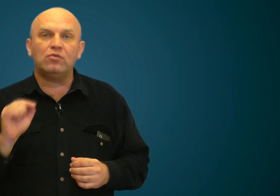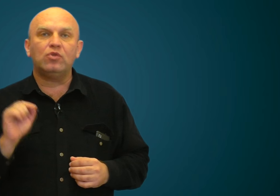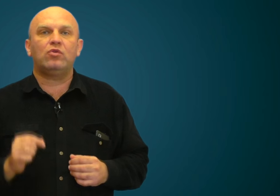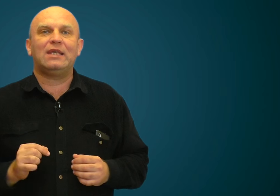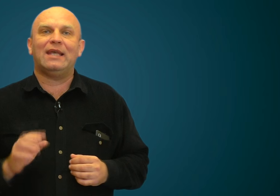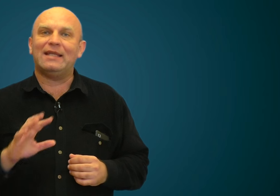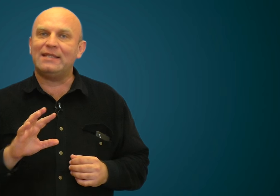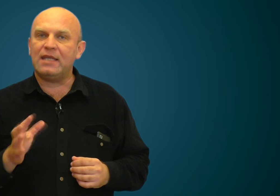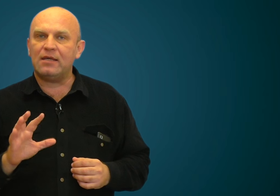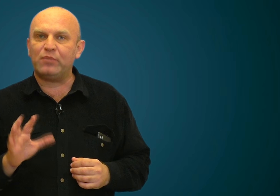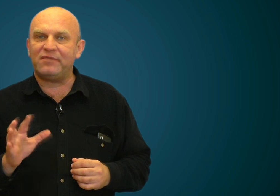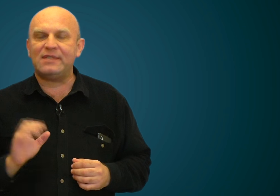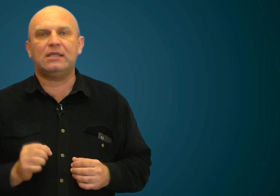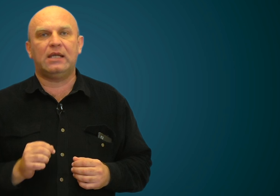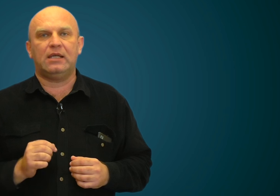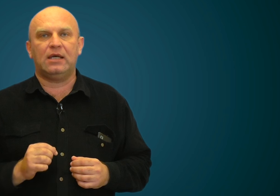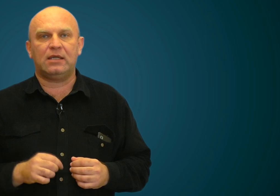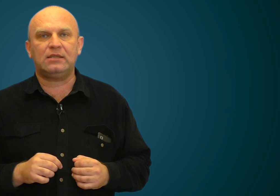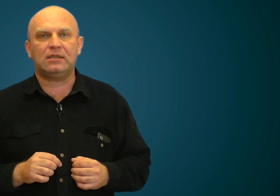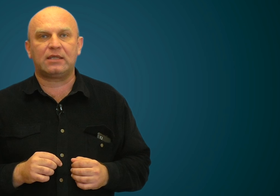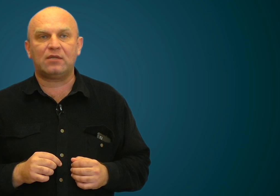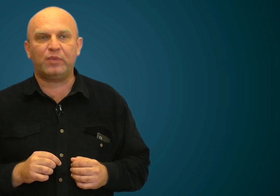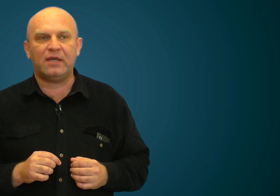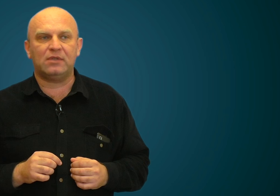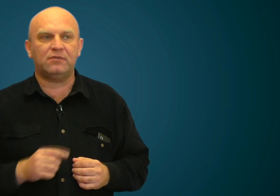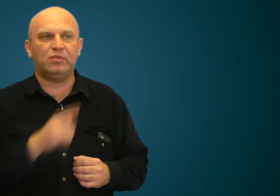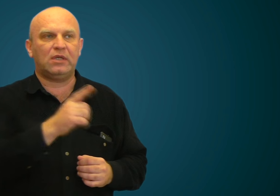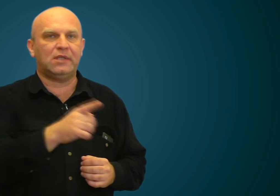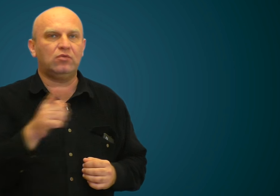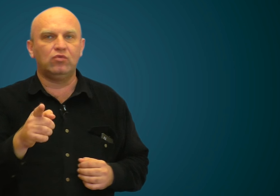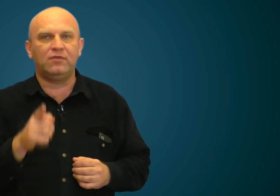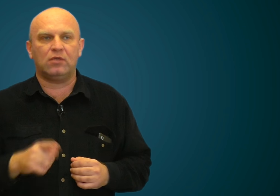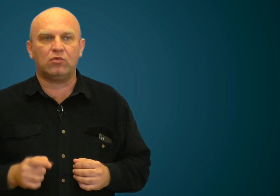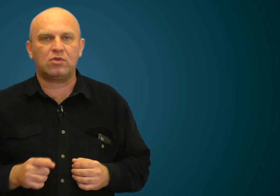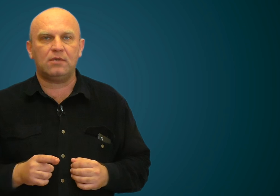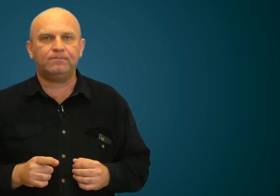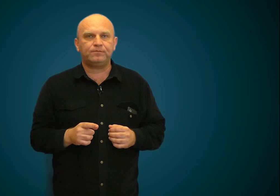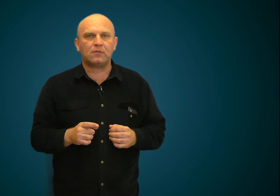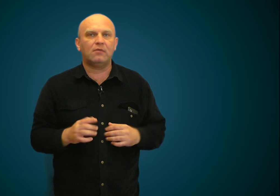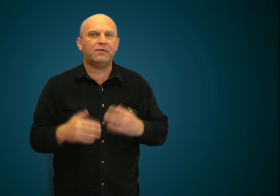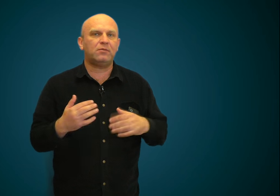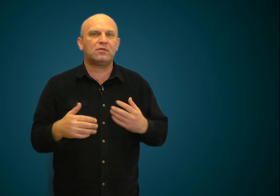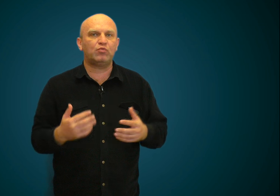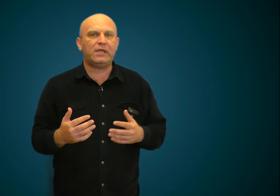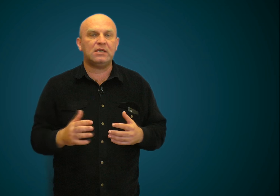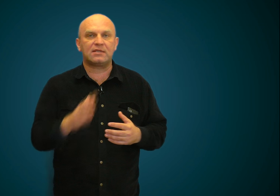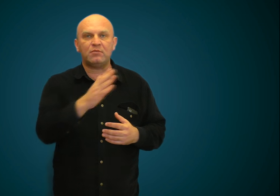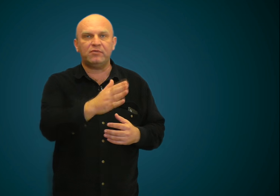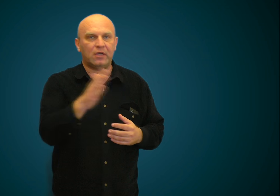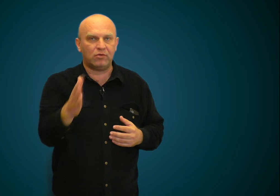многие непрофессиональные ораторы, как правило, выбирают одну-две точки, во время выступления забывают